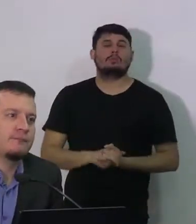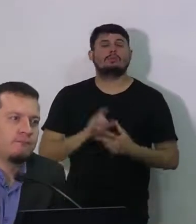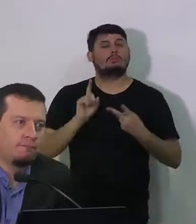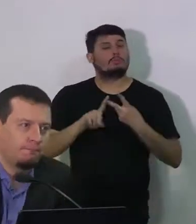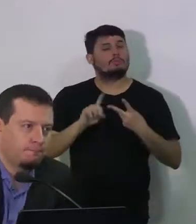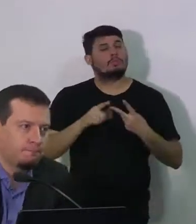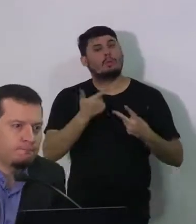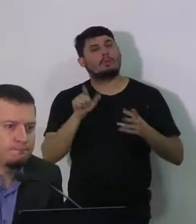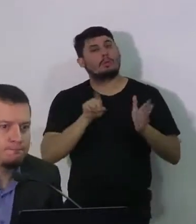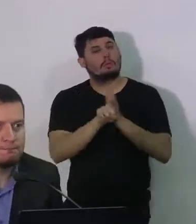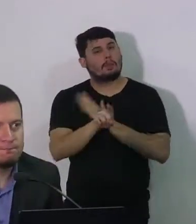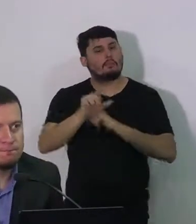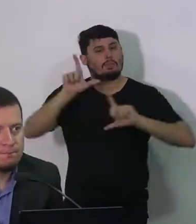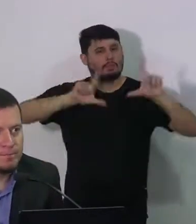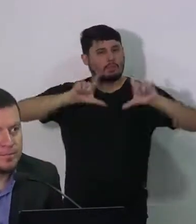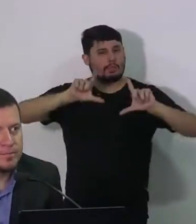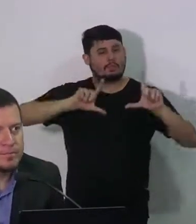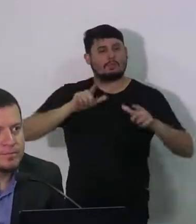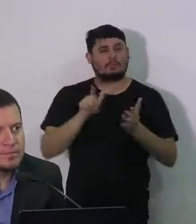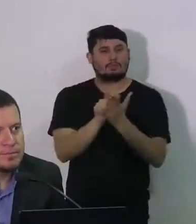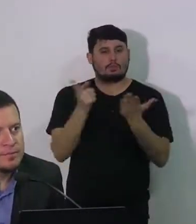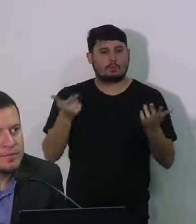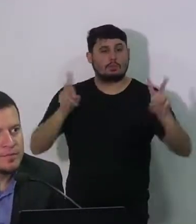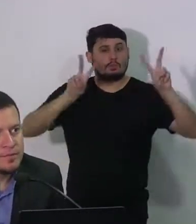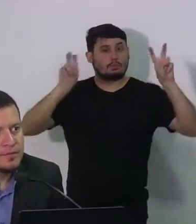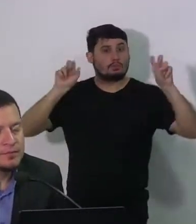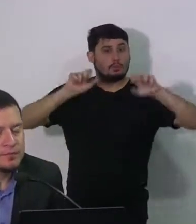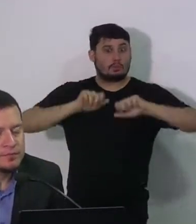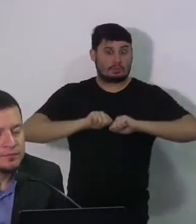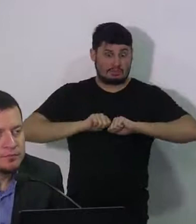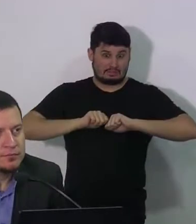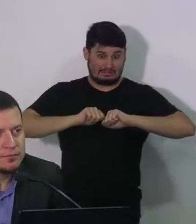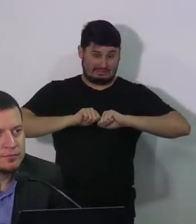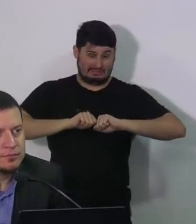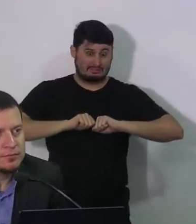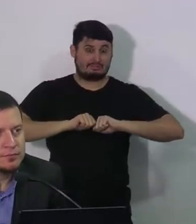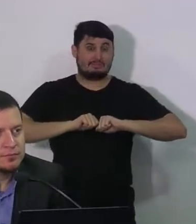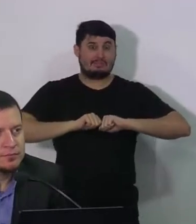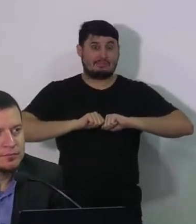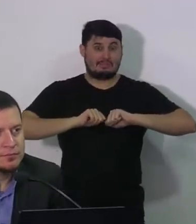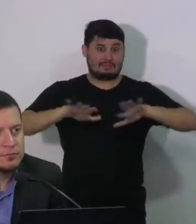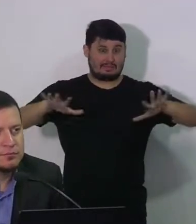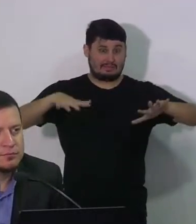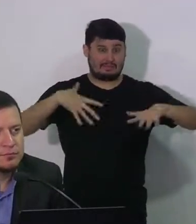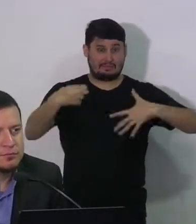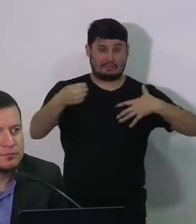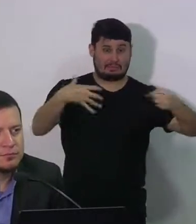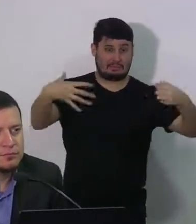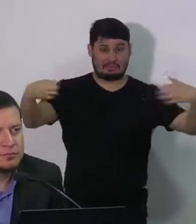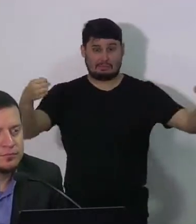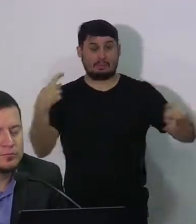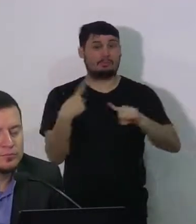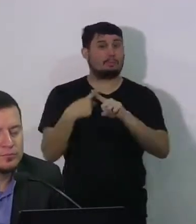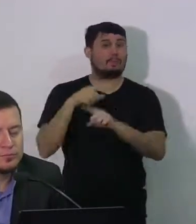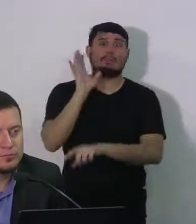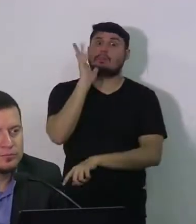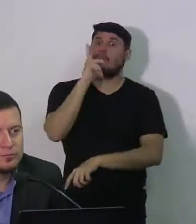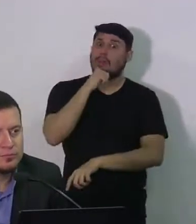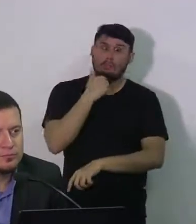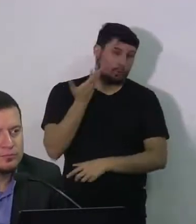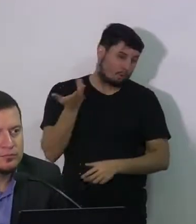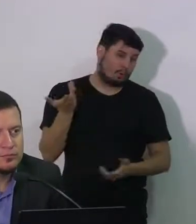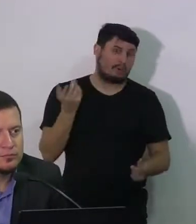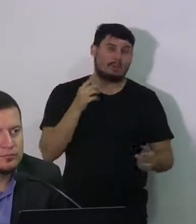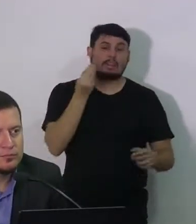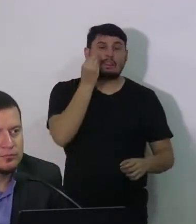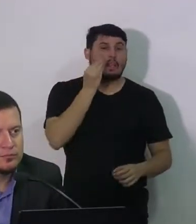e tem outra pergunta da TV Jornal sobre a contaminação comunitária, que os testes estão demorando muito a apresentar os resultados. Então,